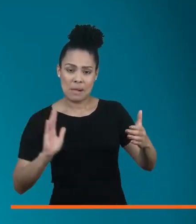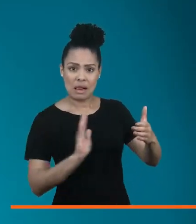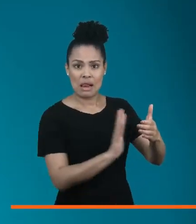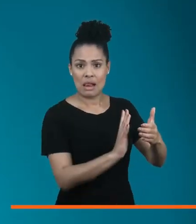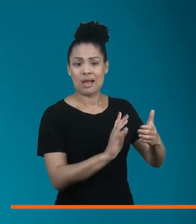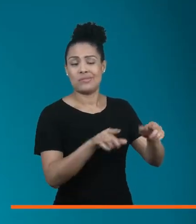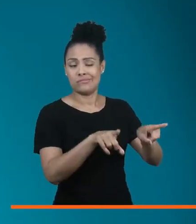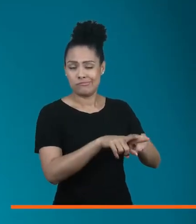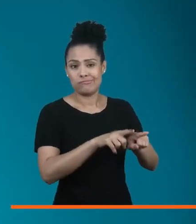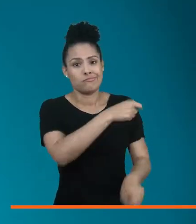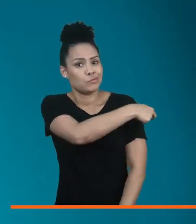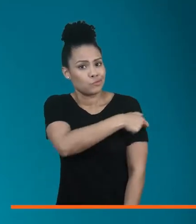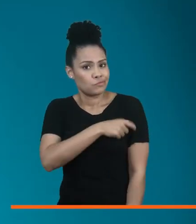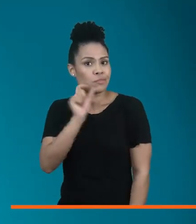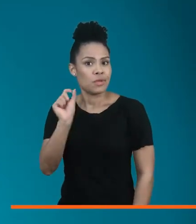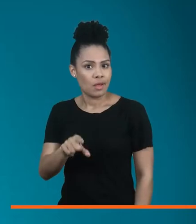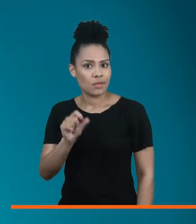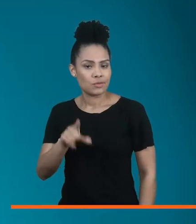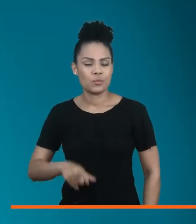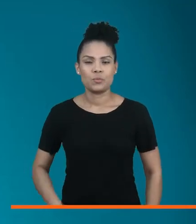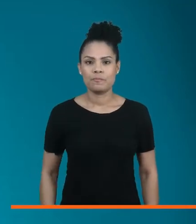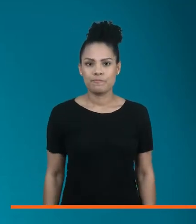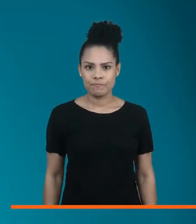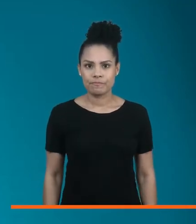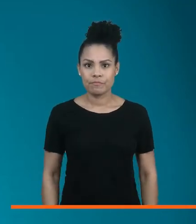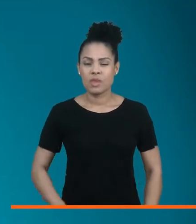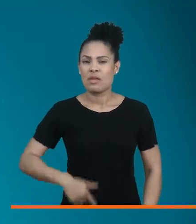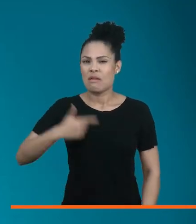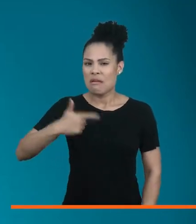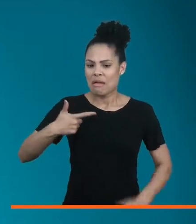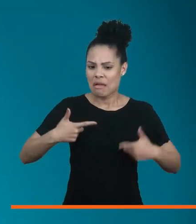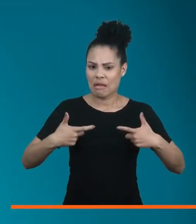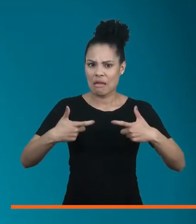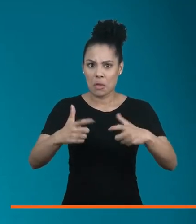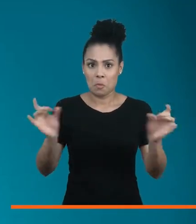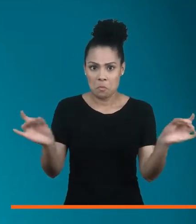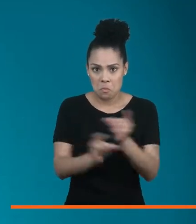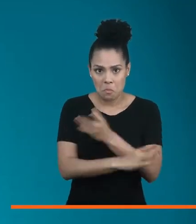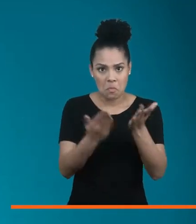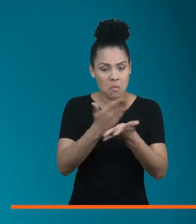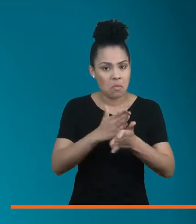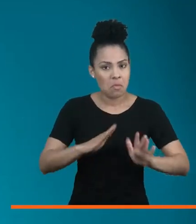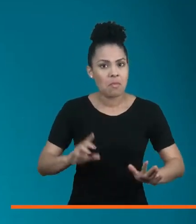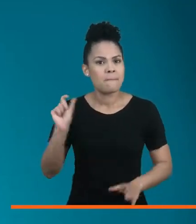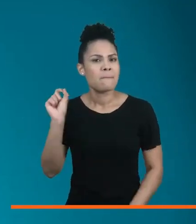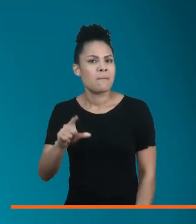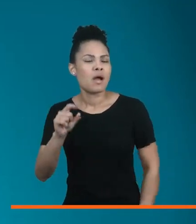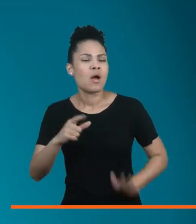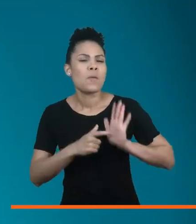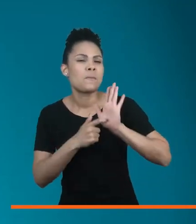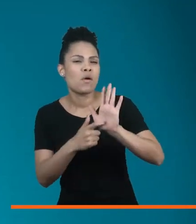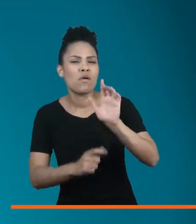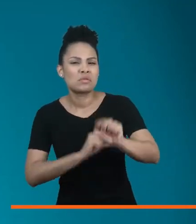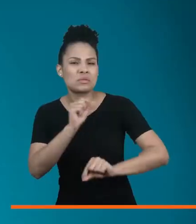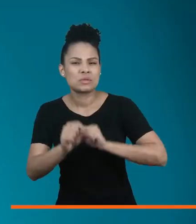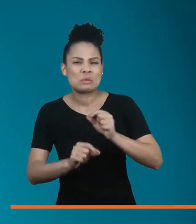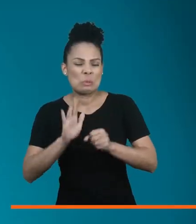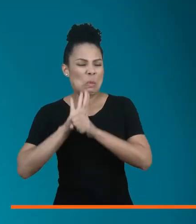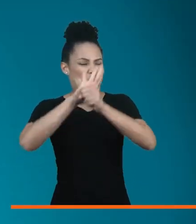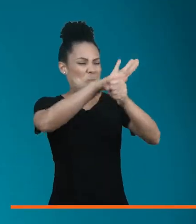pela mesma situação e identificação por parte dos nazistas. Após o término da guerra, o azul passou a ser usado para